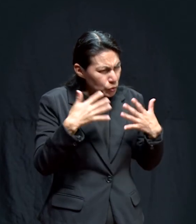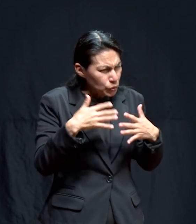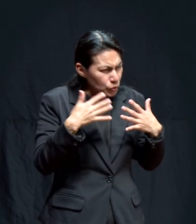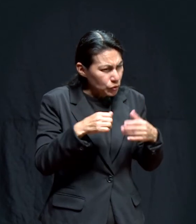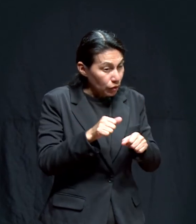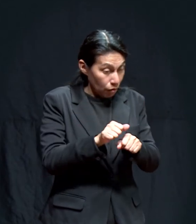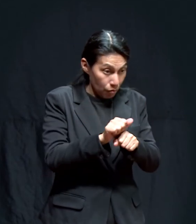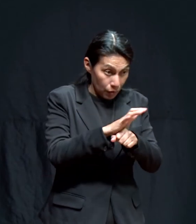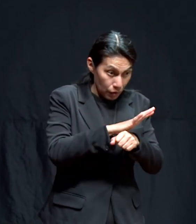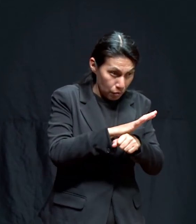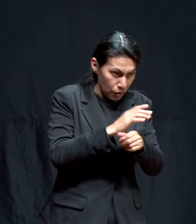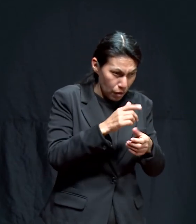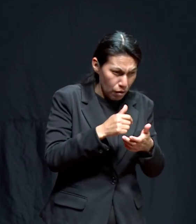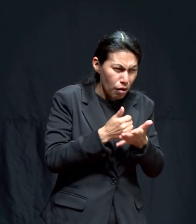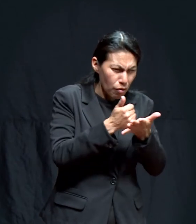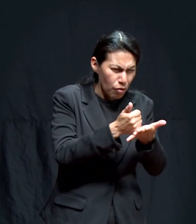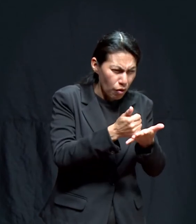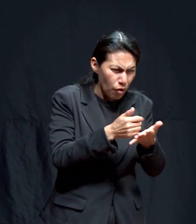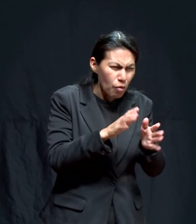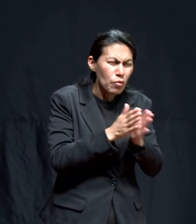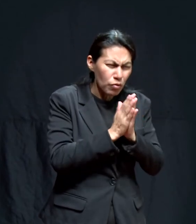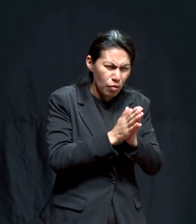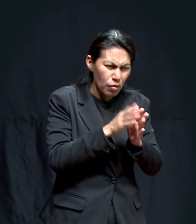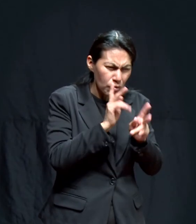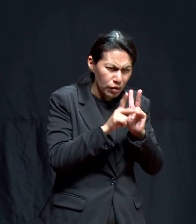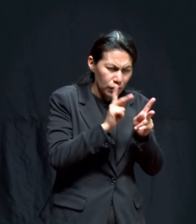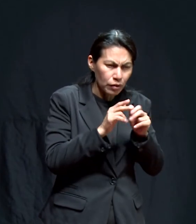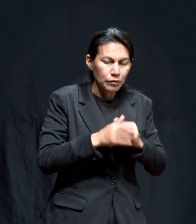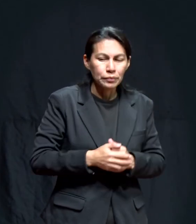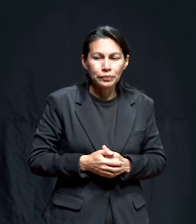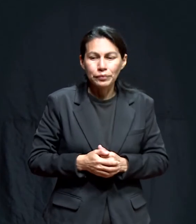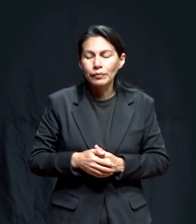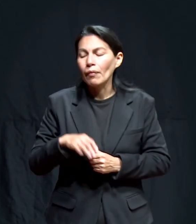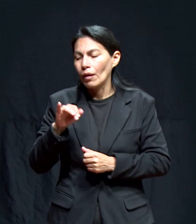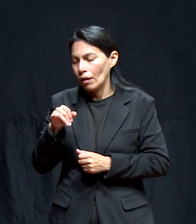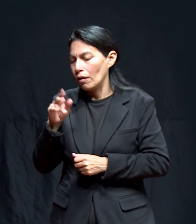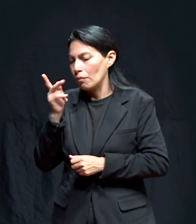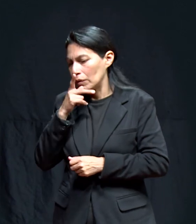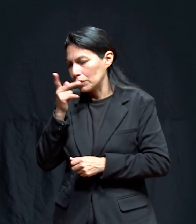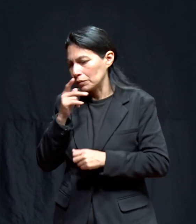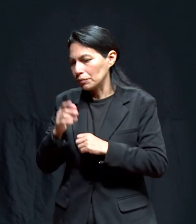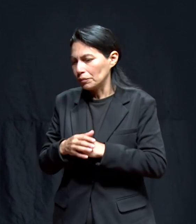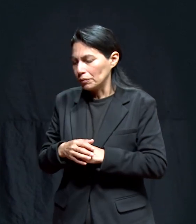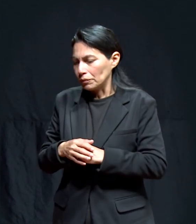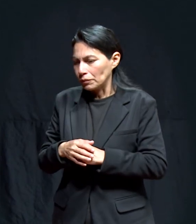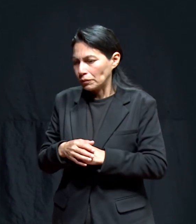nuestro Dios y Salvador Jesucristo. Cuéntenos, hermana. Así es, pastor.